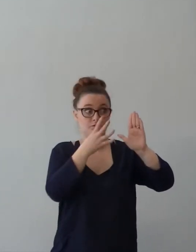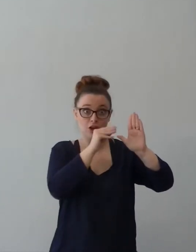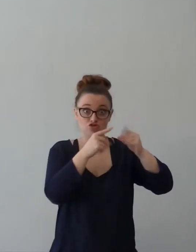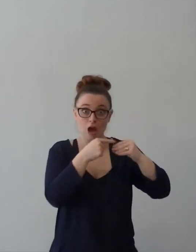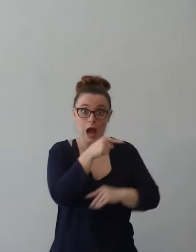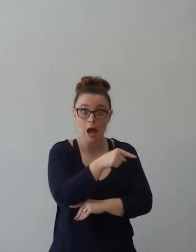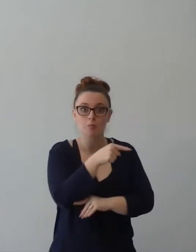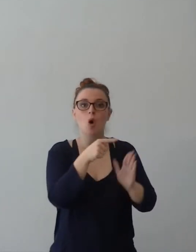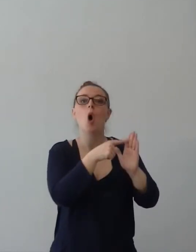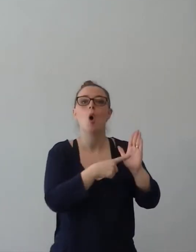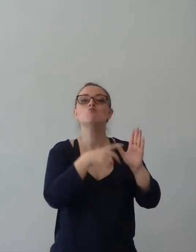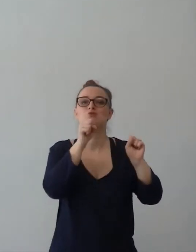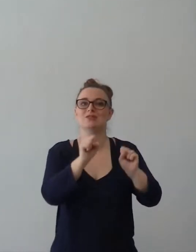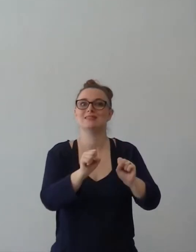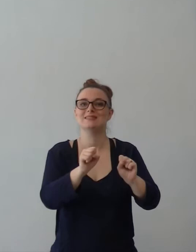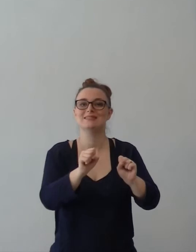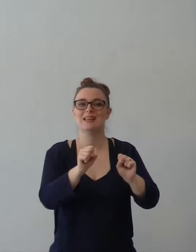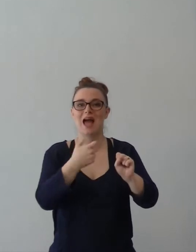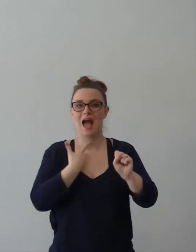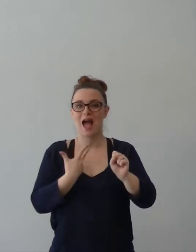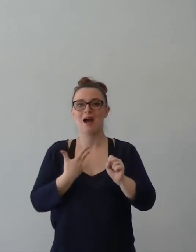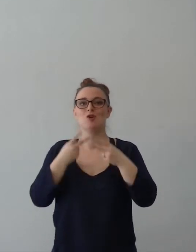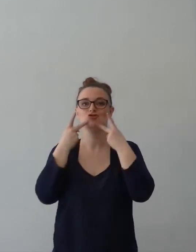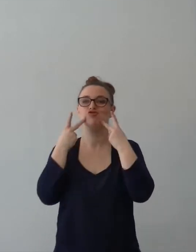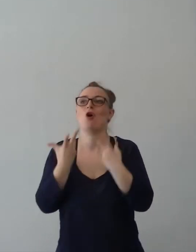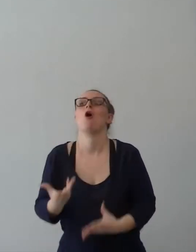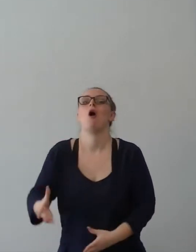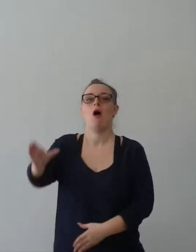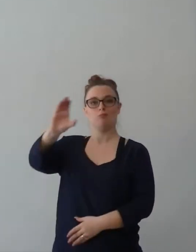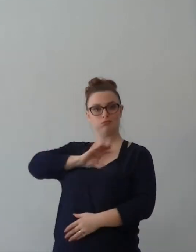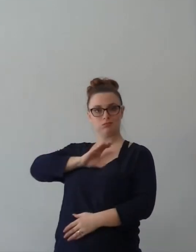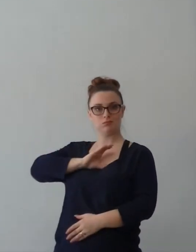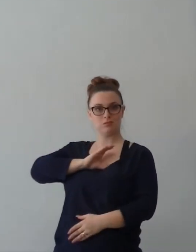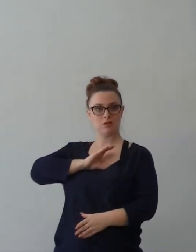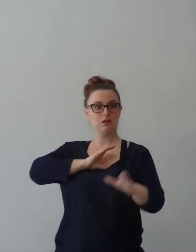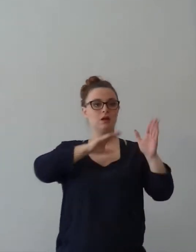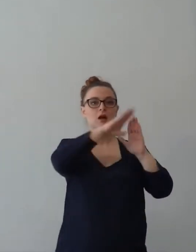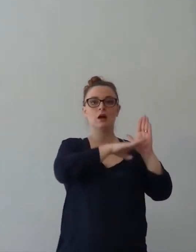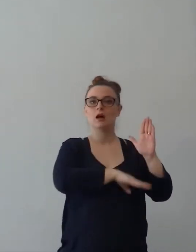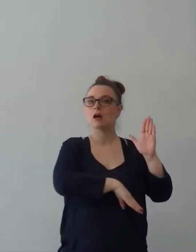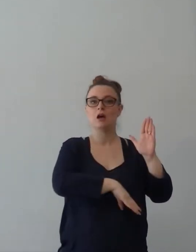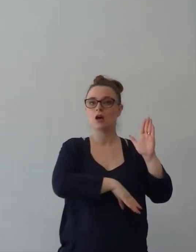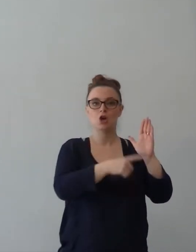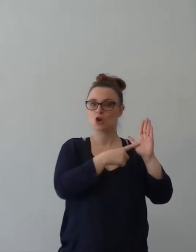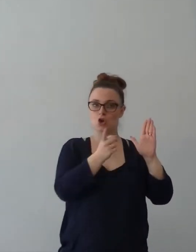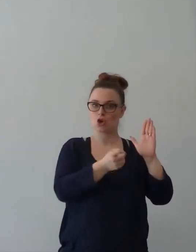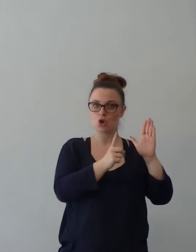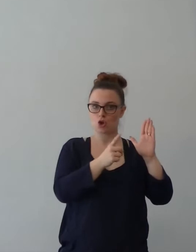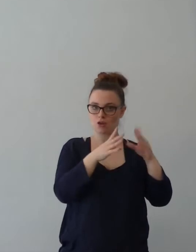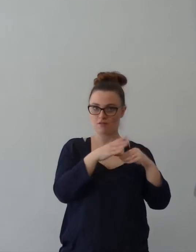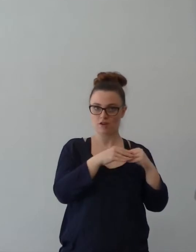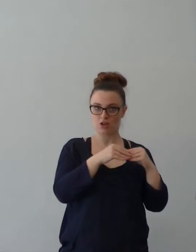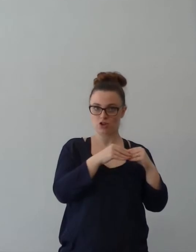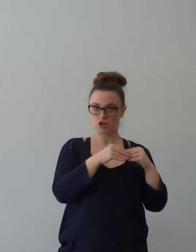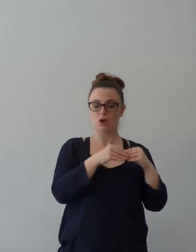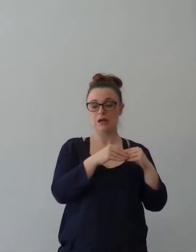Per cui non è che se rifaccio avrò più gioia, se non li faccio, vabbè, rimango così. Se non faccio questi